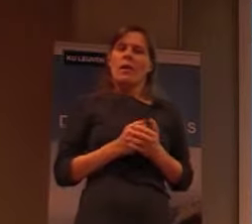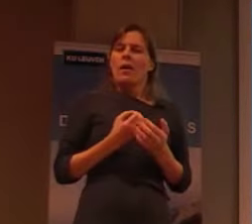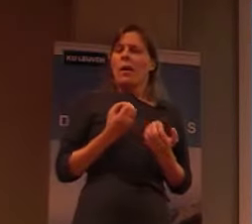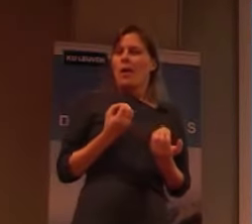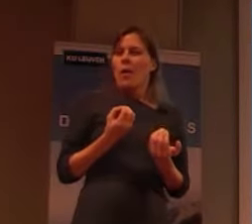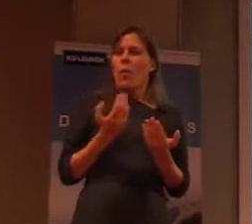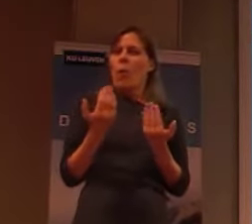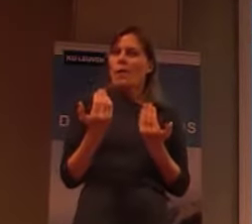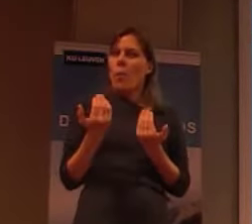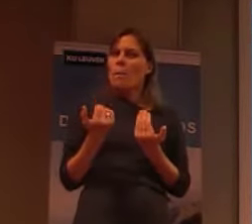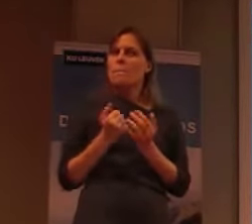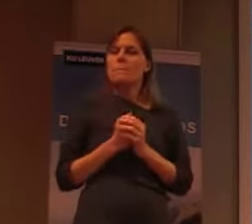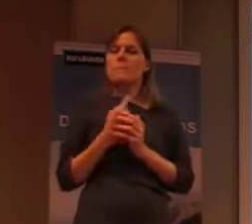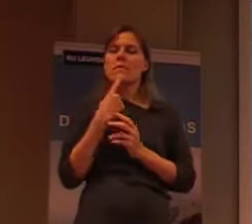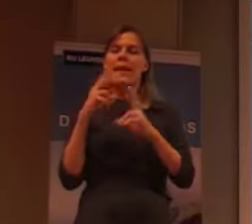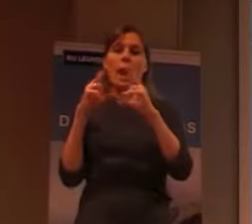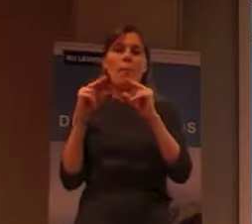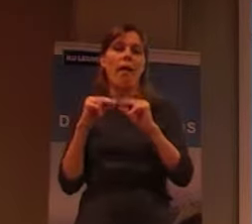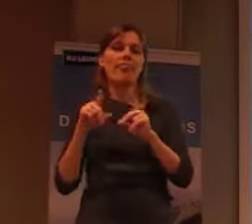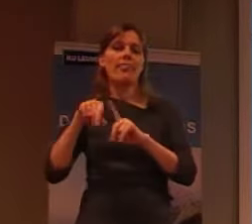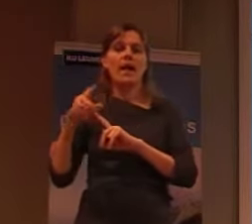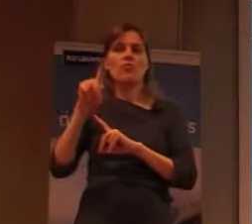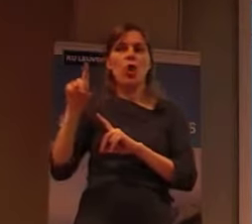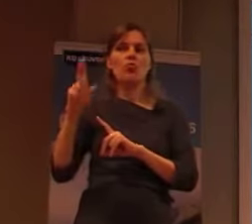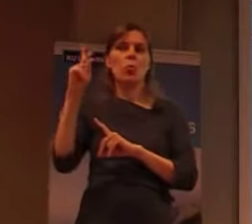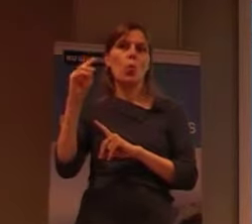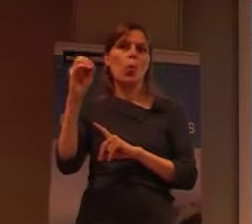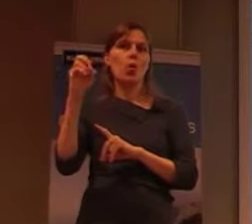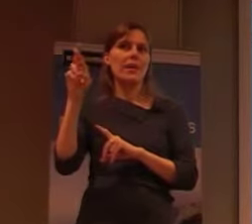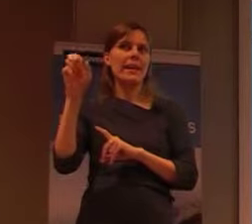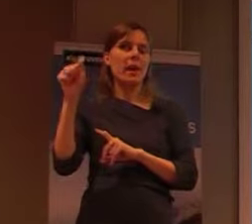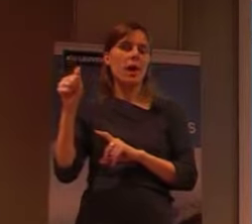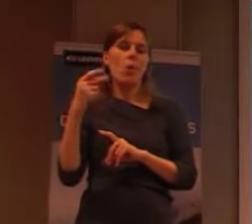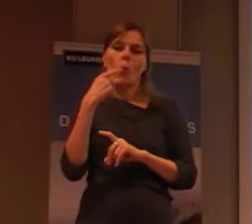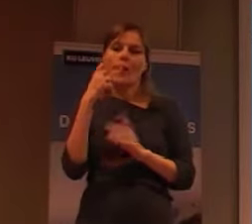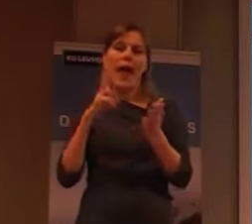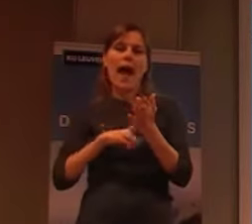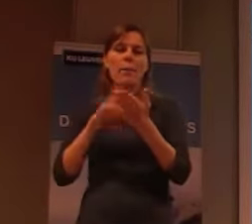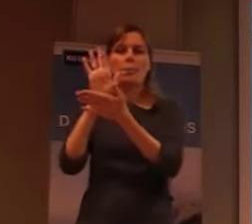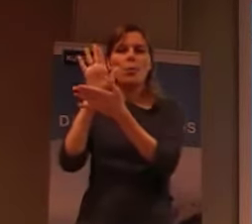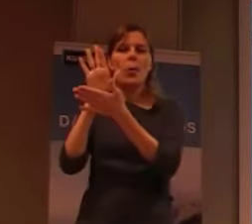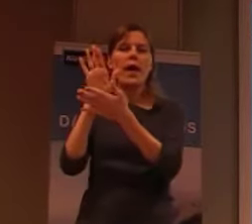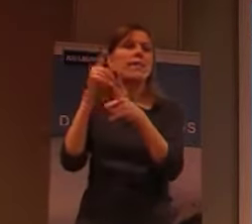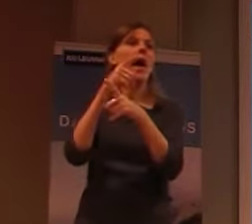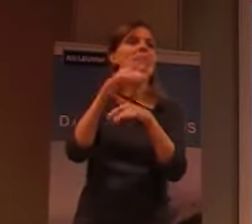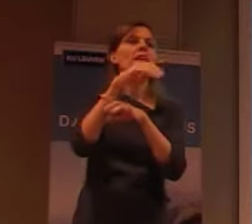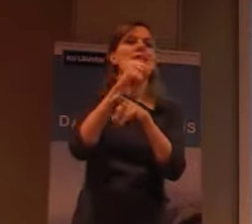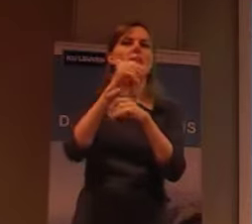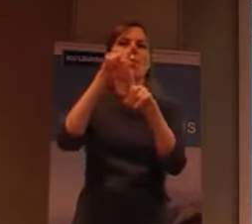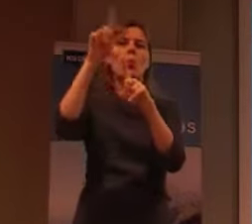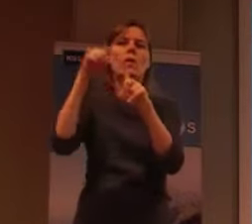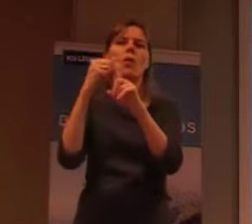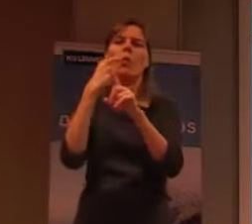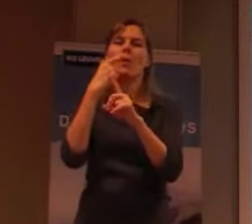en Zuid-Korea nog veel later, dat dat landen waren die echt wilden bewijzen aan de rest van de wereld dat ze modern waren.